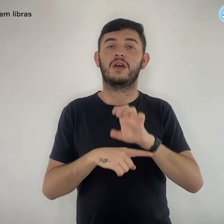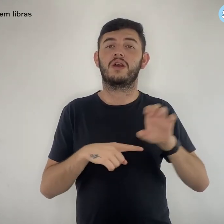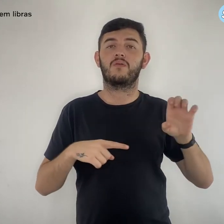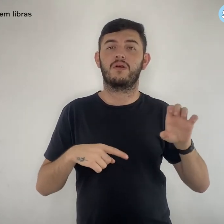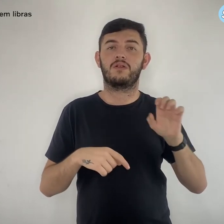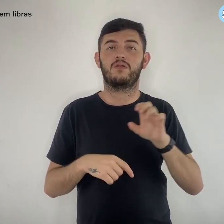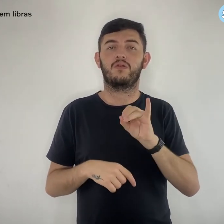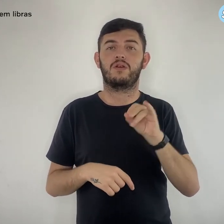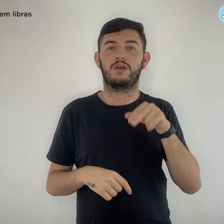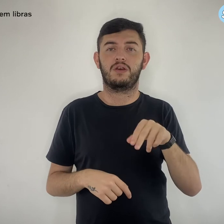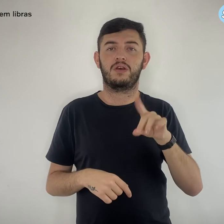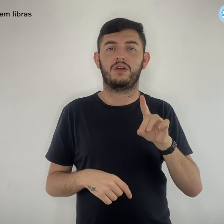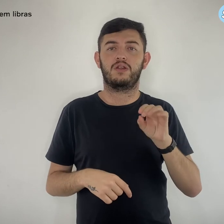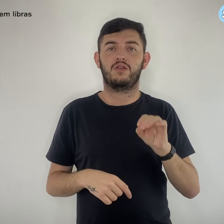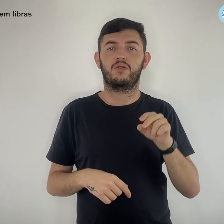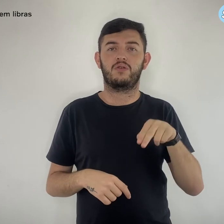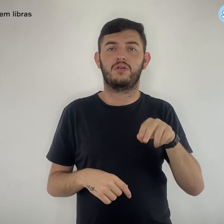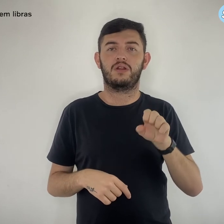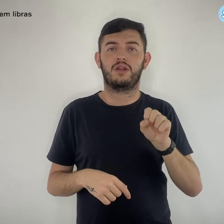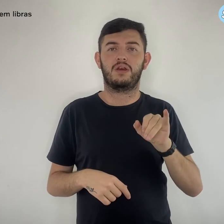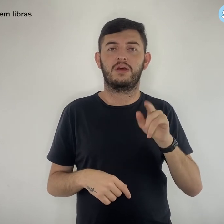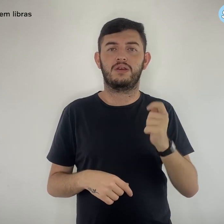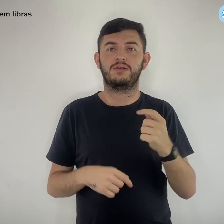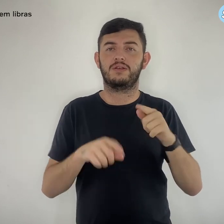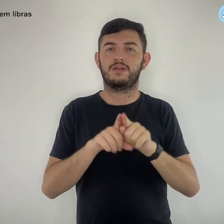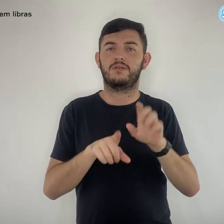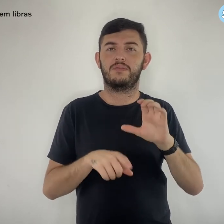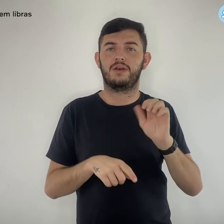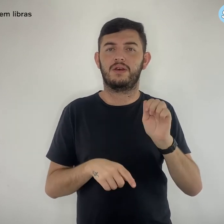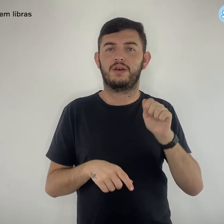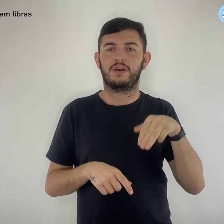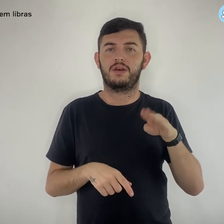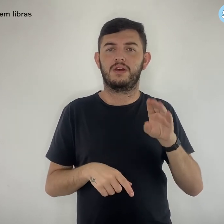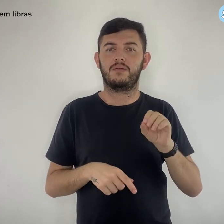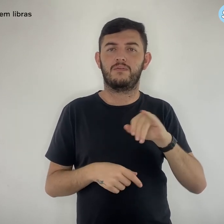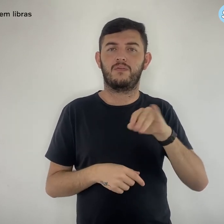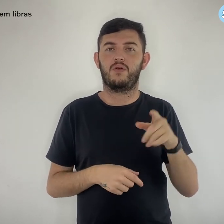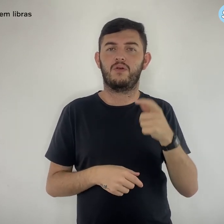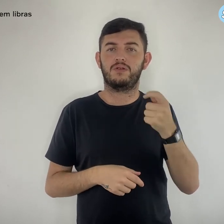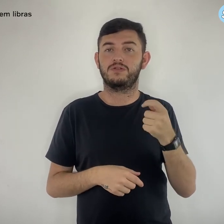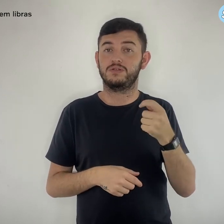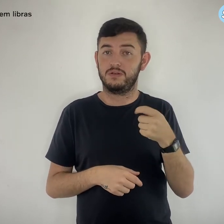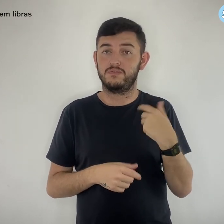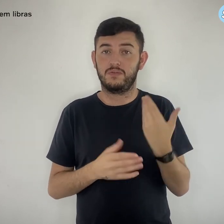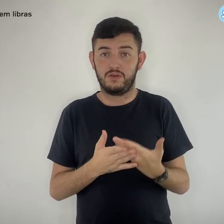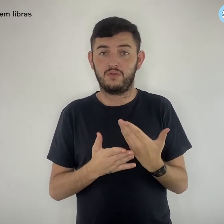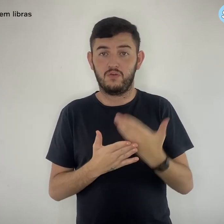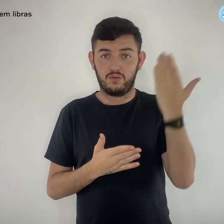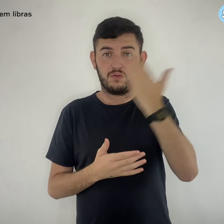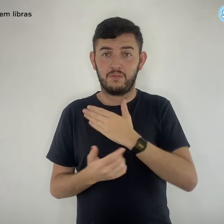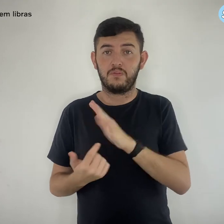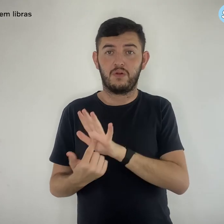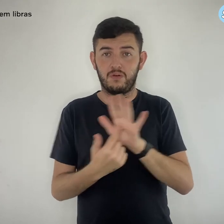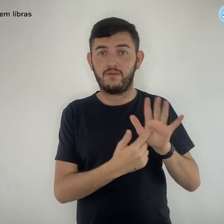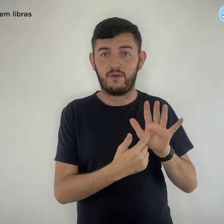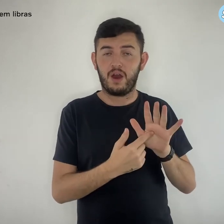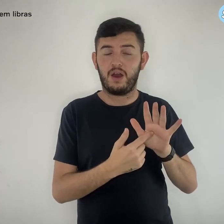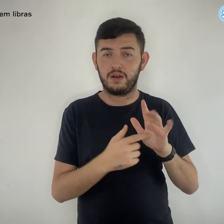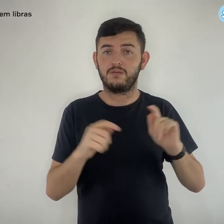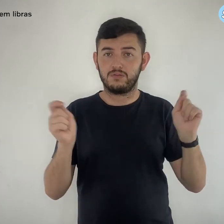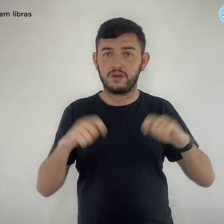Indonésia e Camboja. A utilização foi aprovada após estudos comprovarem sua eficácia